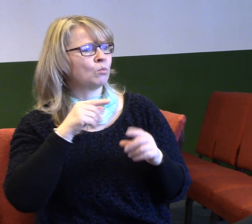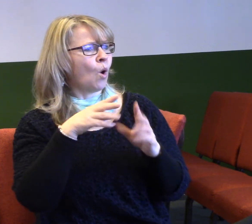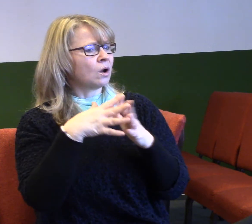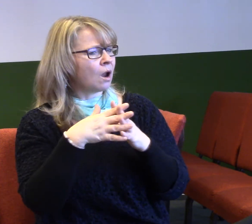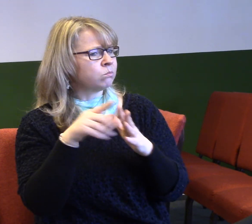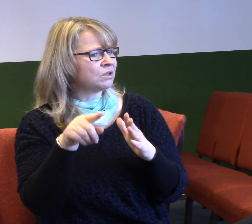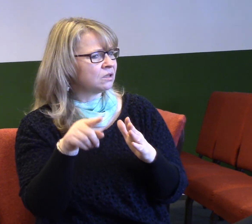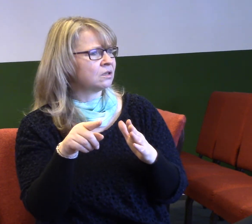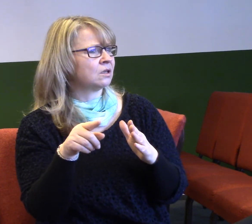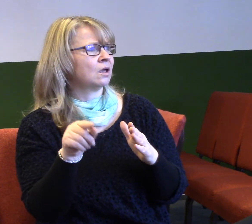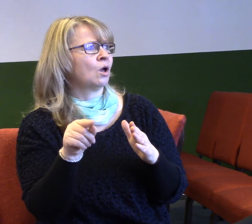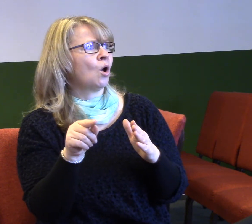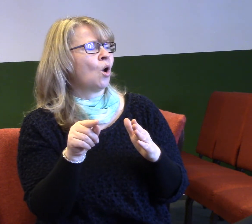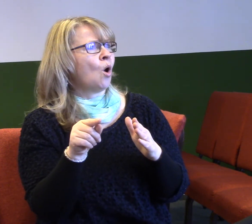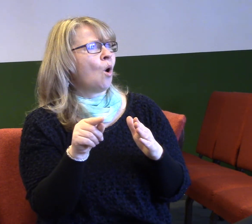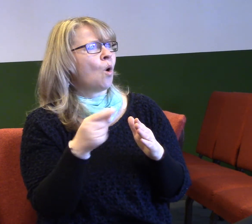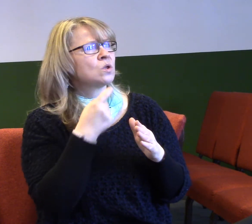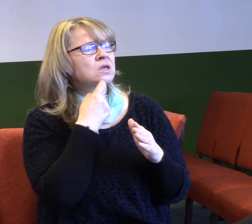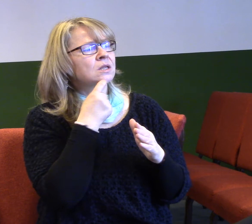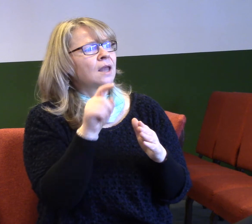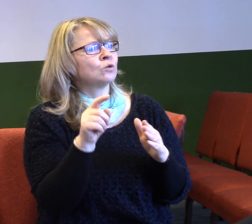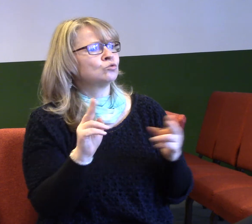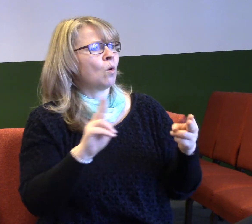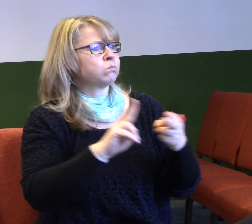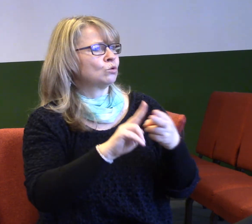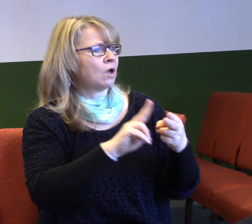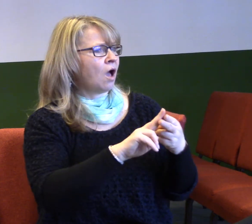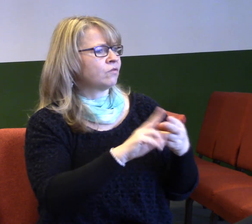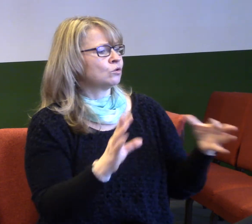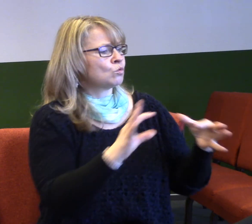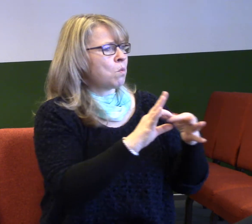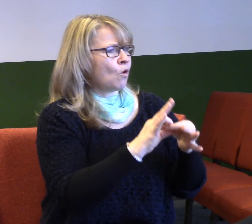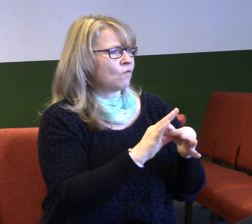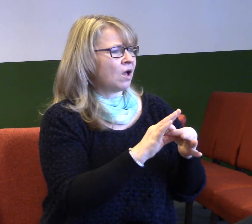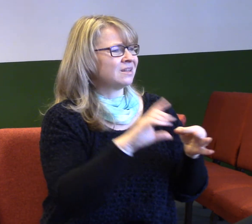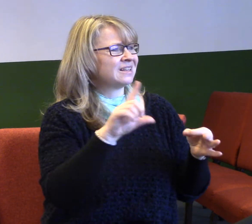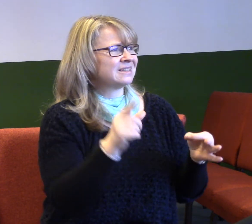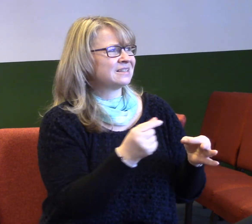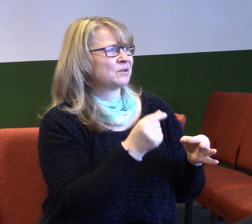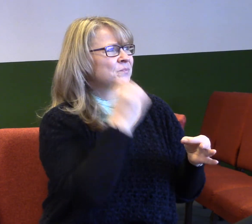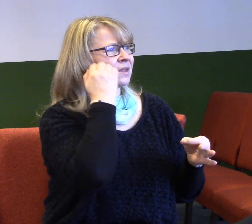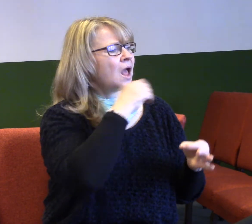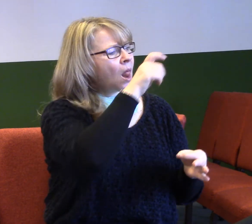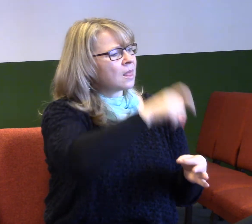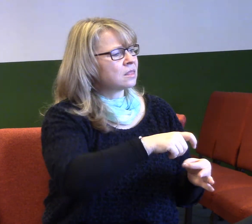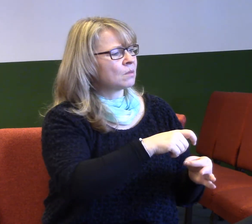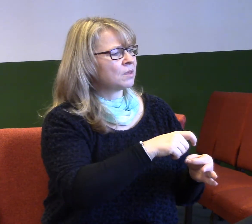na to, aby nebyli nikdy nějakým způsobem spojováni s lidmi, o kterých se vědělo, že dělají zlé věci.